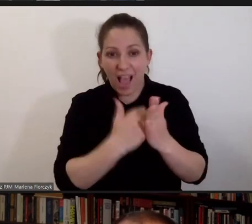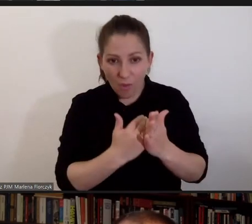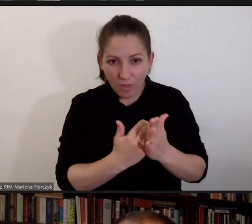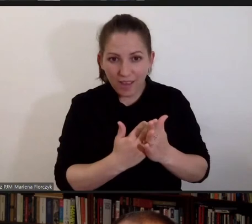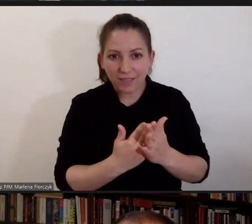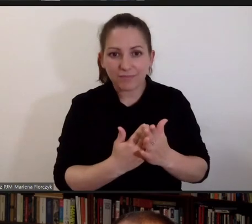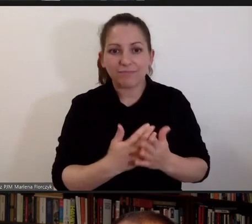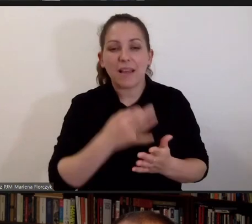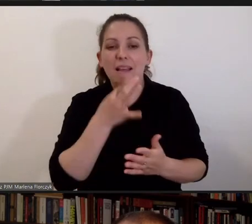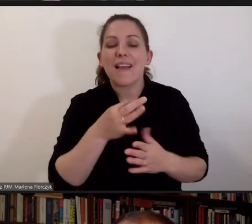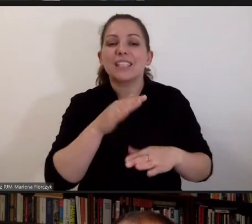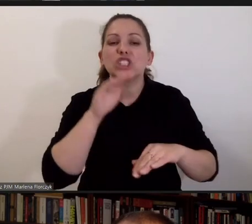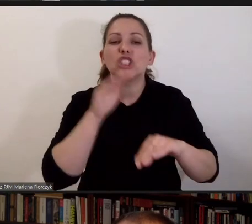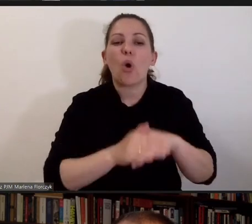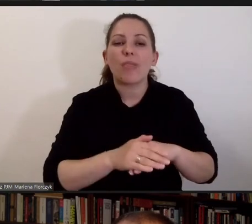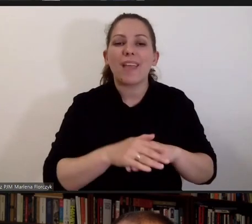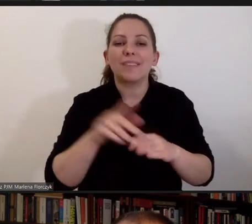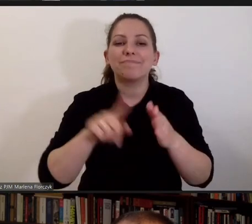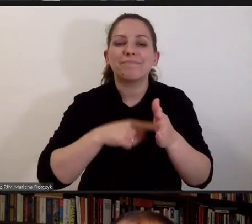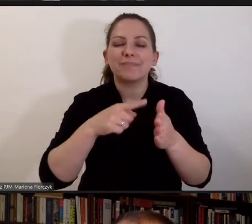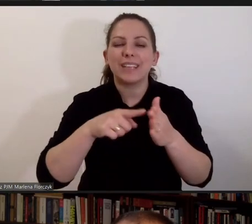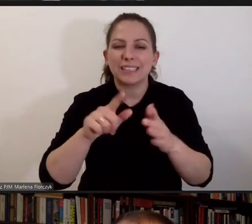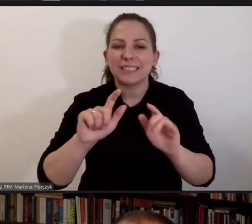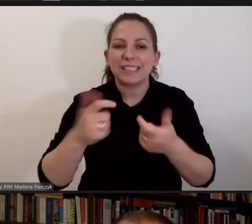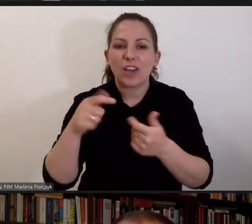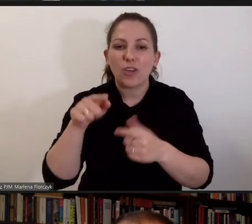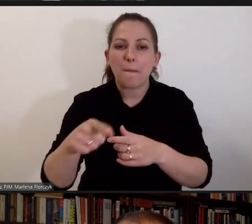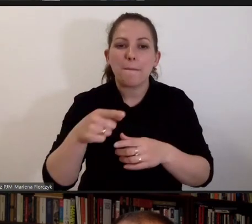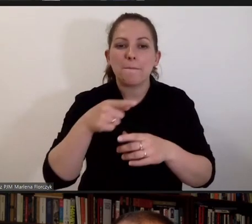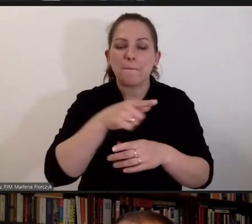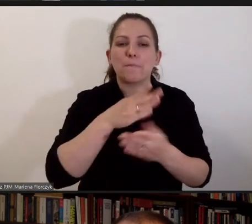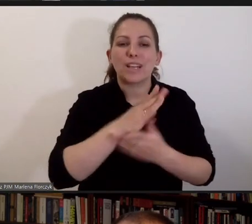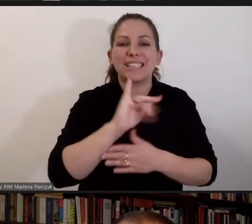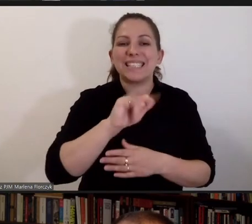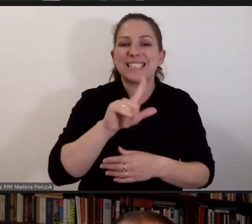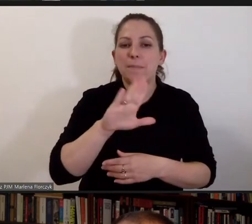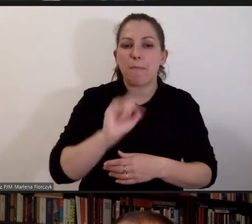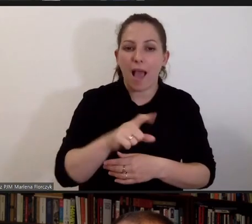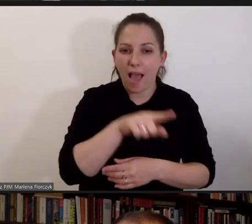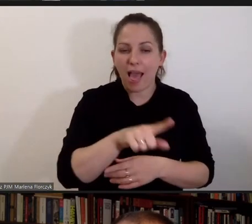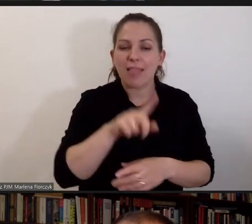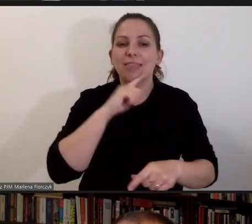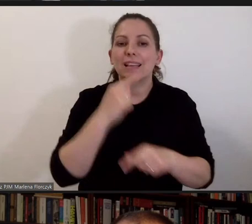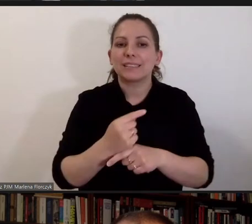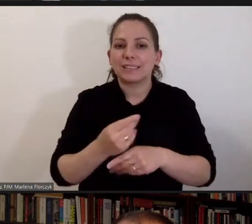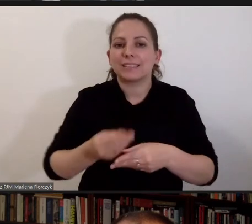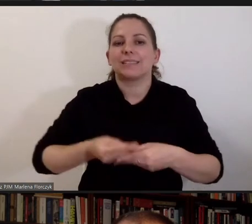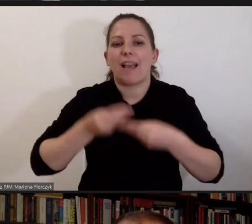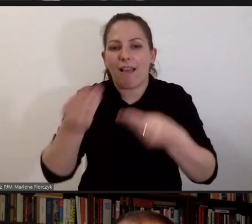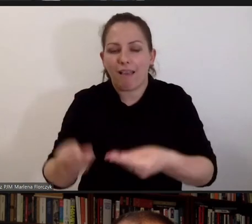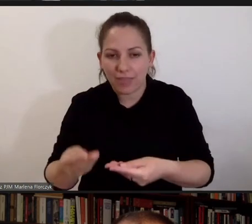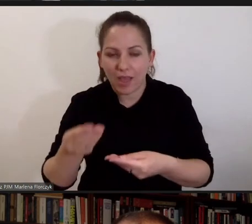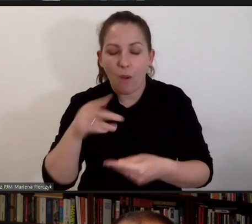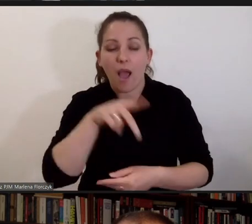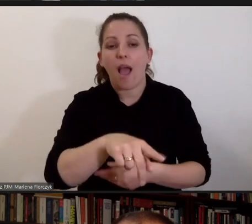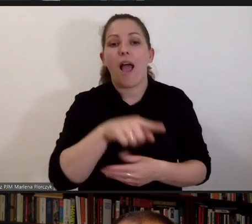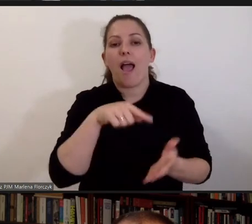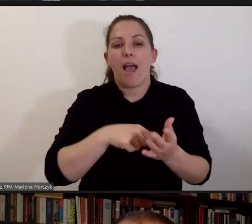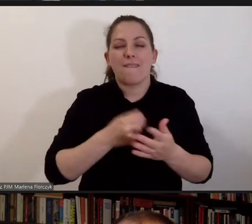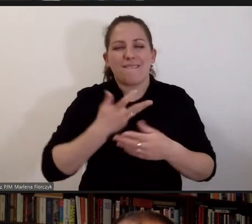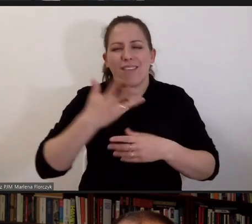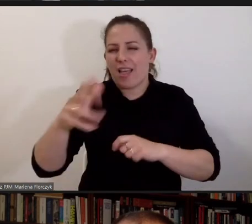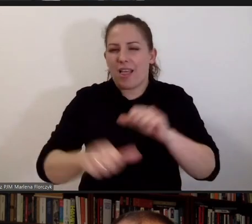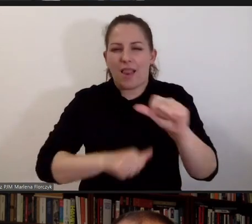wydanie zgody na wniesienie takiego zarzania, takiej apelacji przez Izbę, która tę decyzję wydała. I to, wydaje mi się, przez wiele